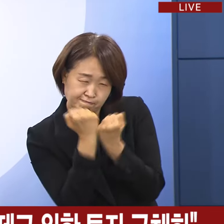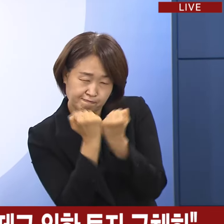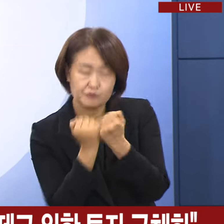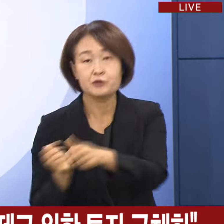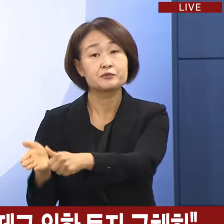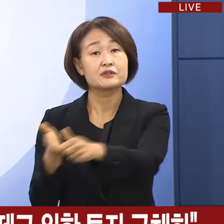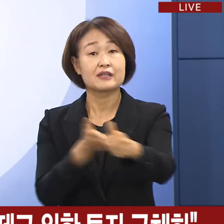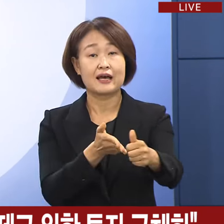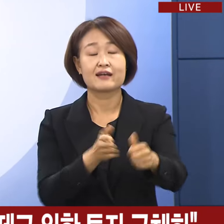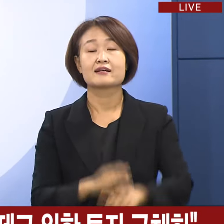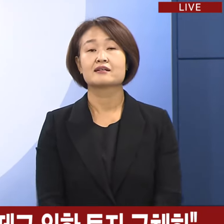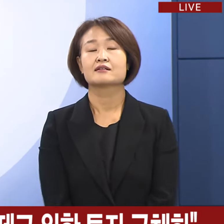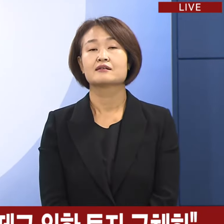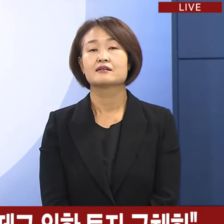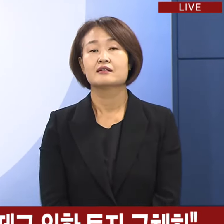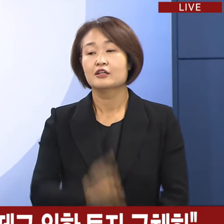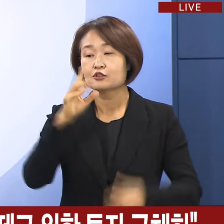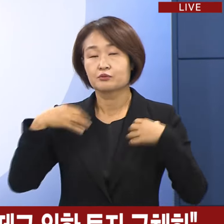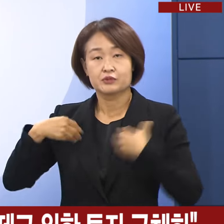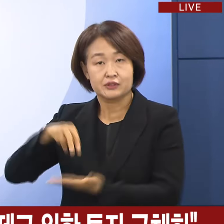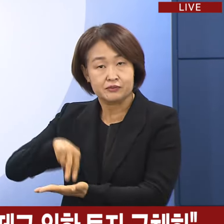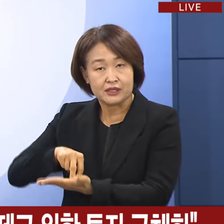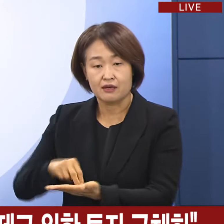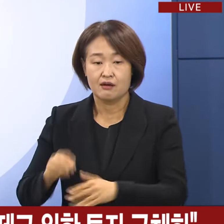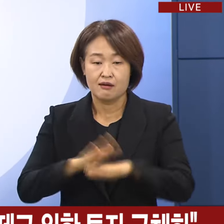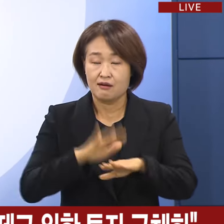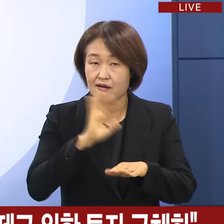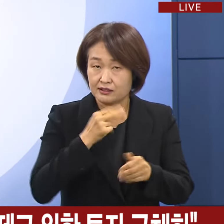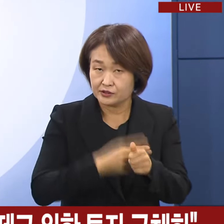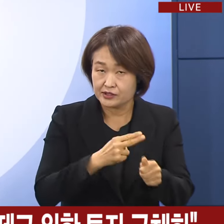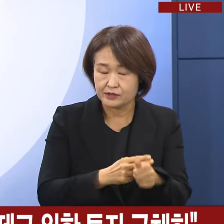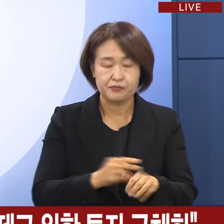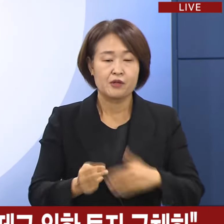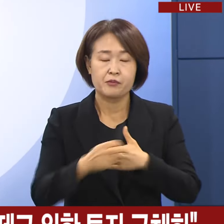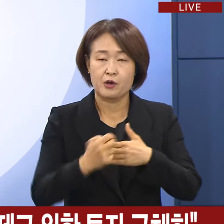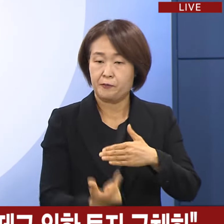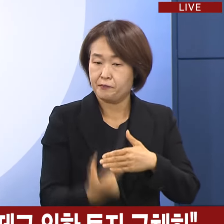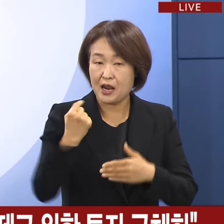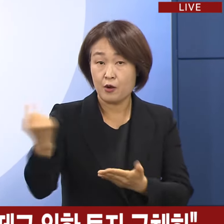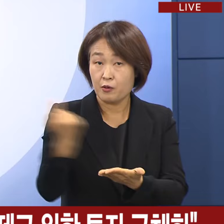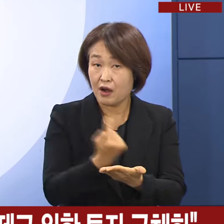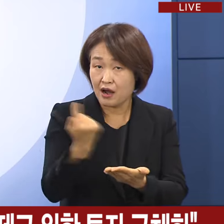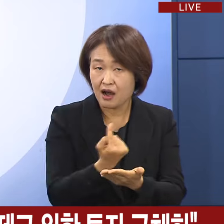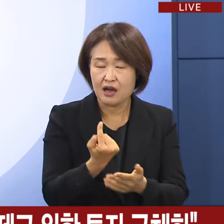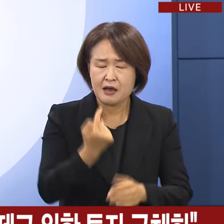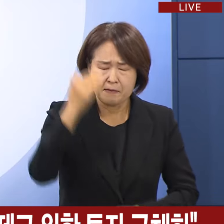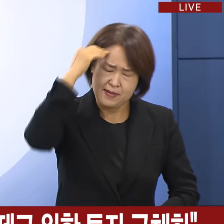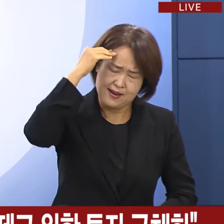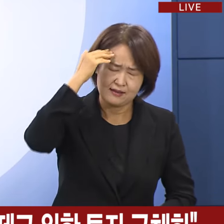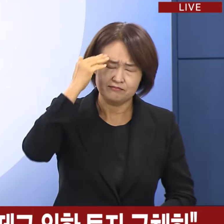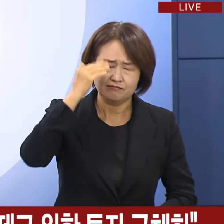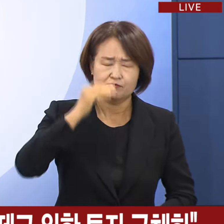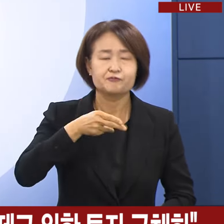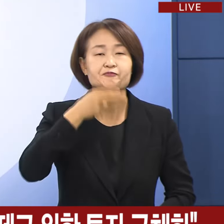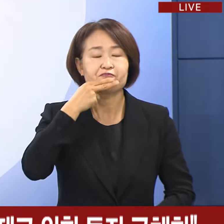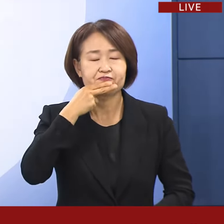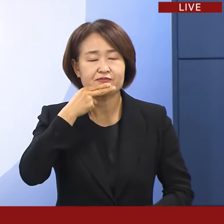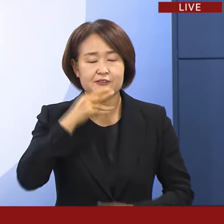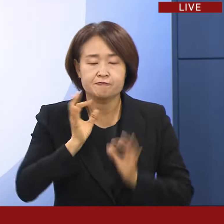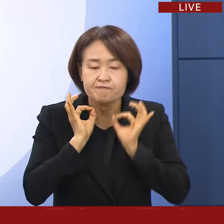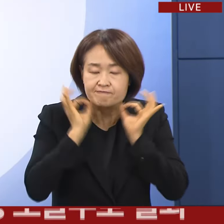주시기 바랍니다. 정부는 전공의가 병원으로 복귀하는 데 걸림돌이 없도록 하겠습니다.